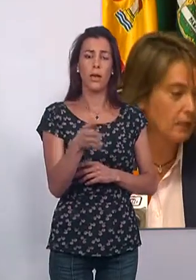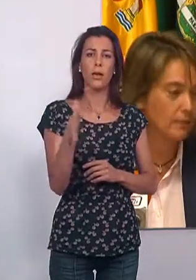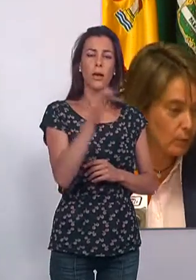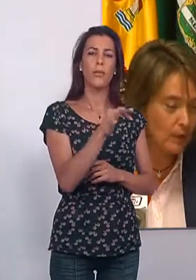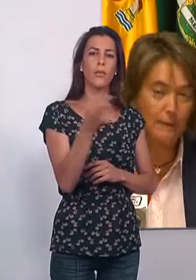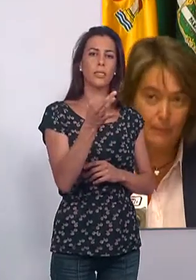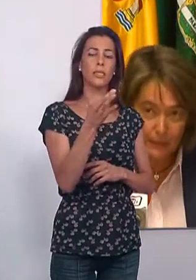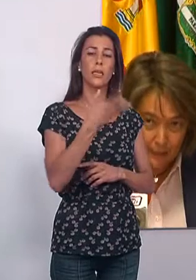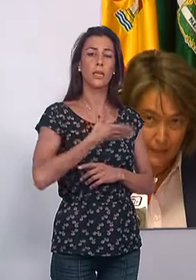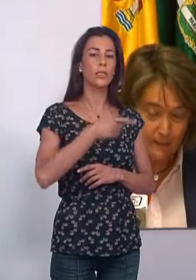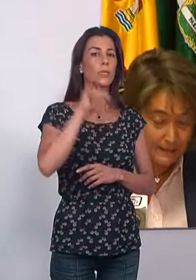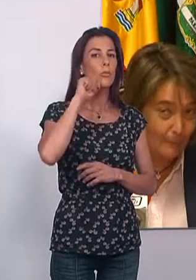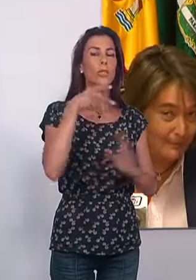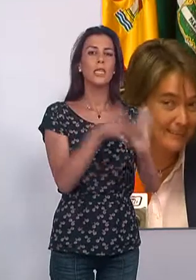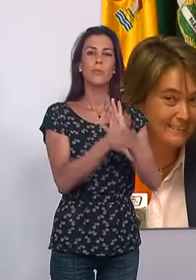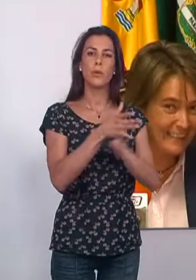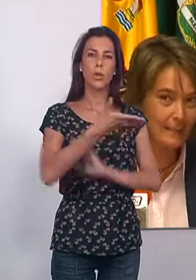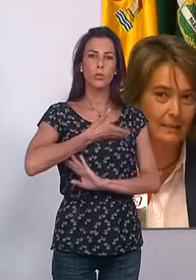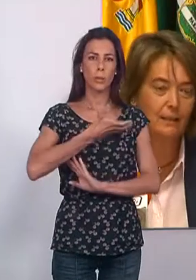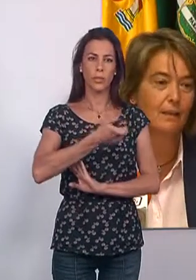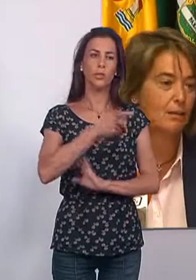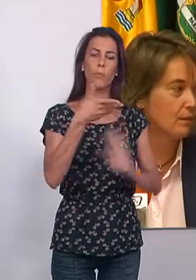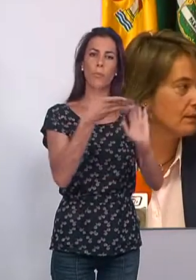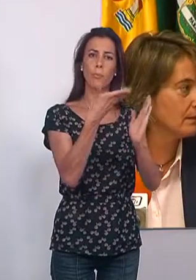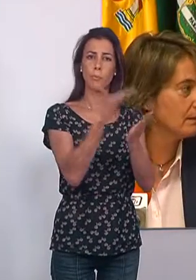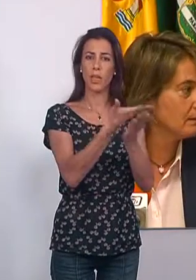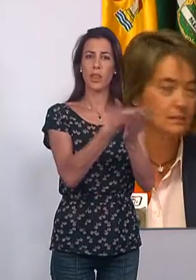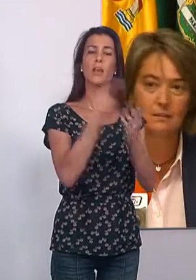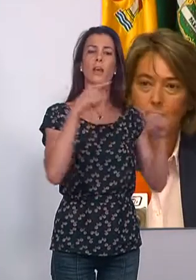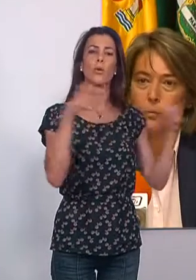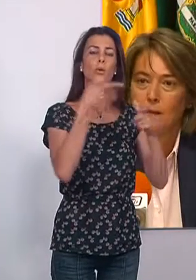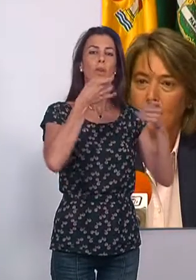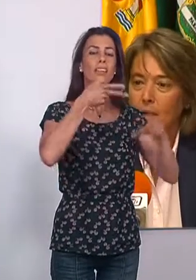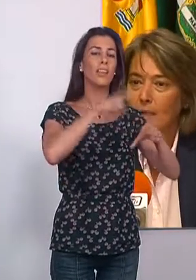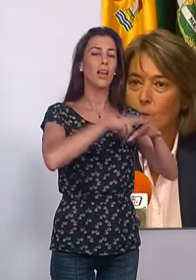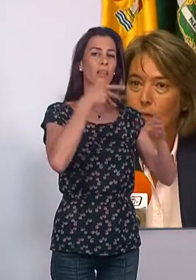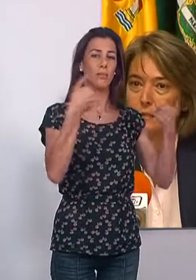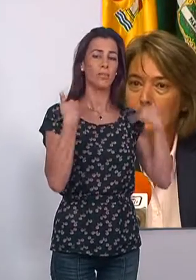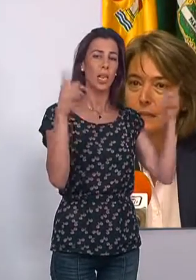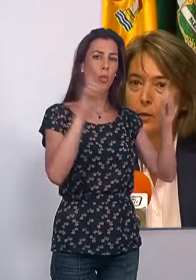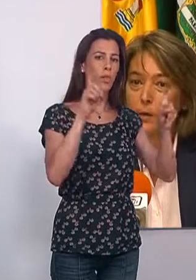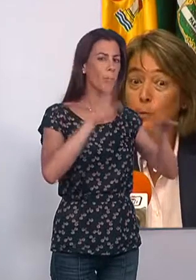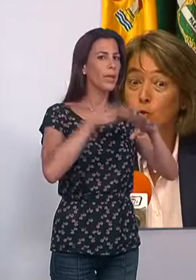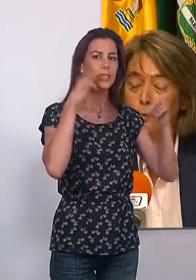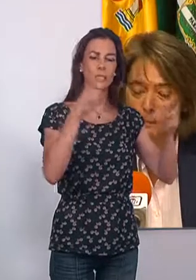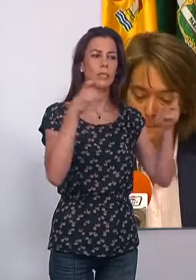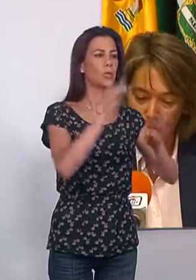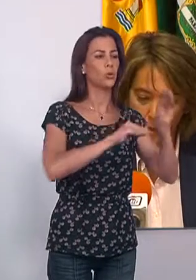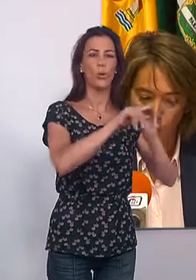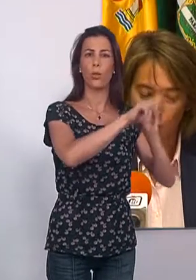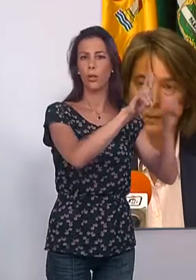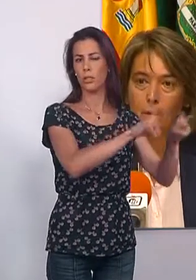Por otra parte, la primera edil motrileña explicó que el Ayuntamiento ha pedido una reunión el lunes con la delegada de educación para intentar